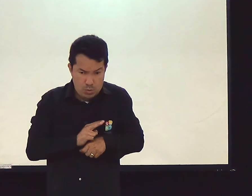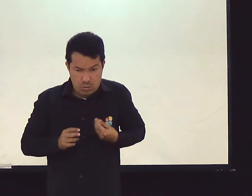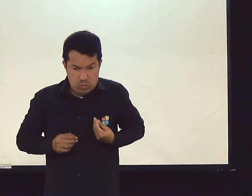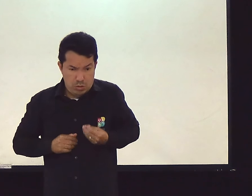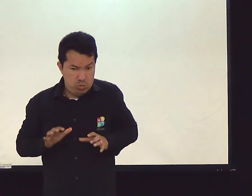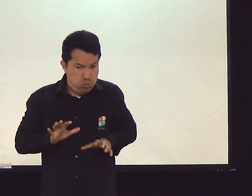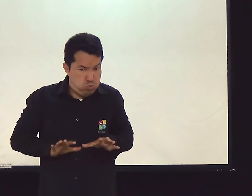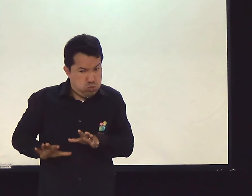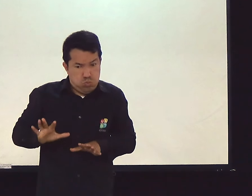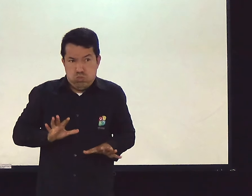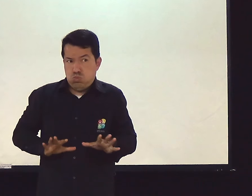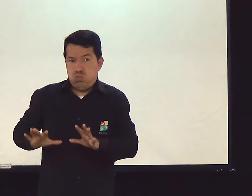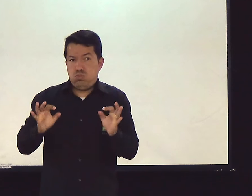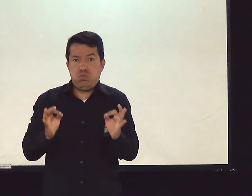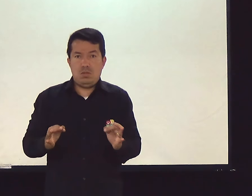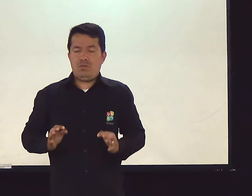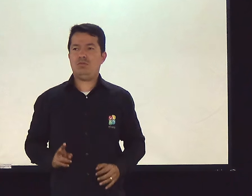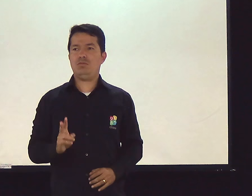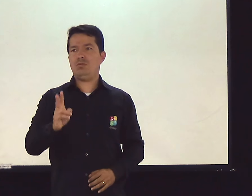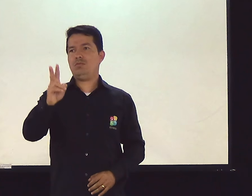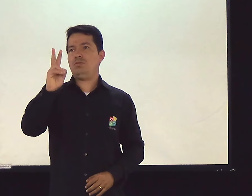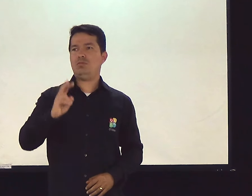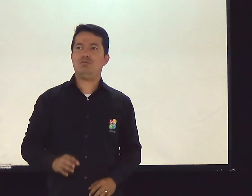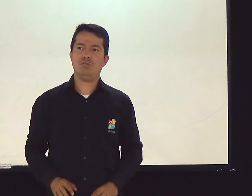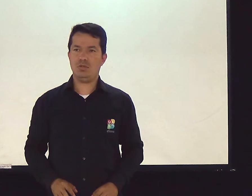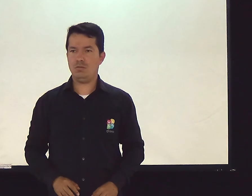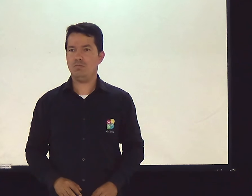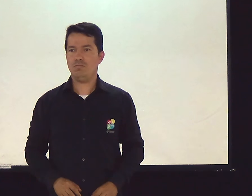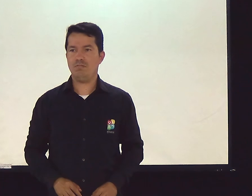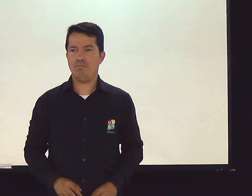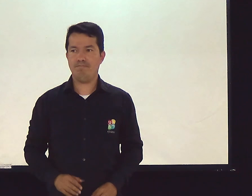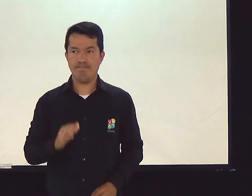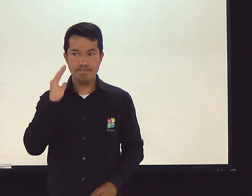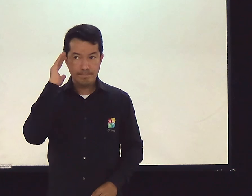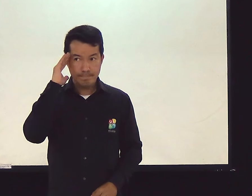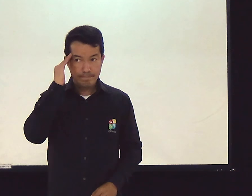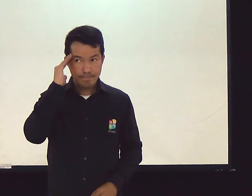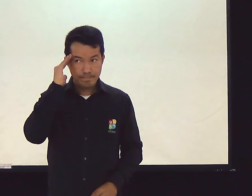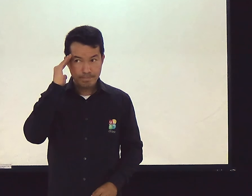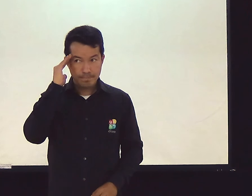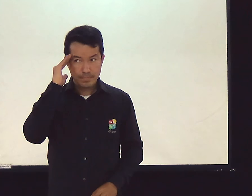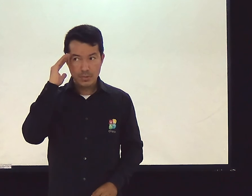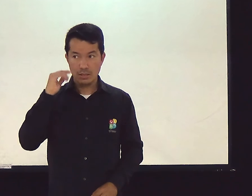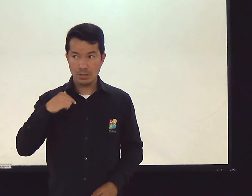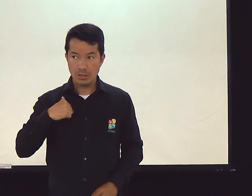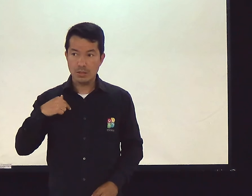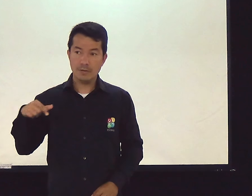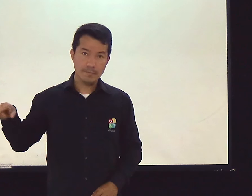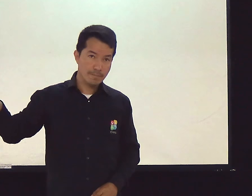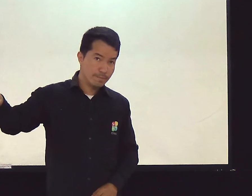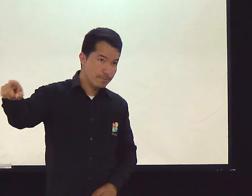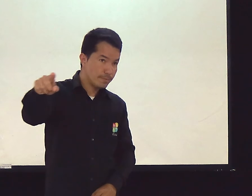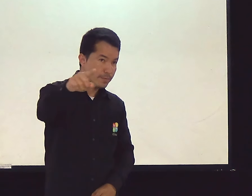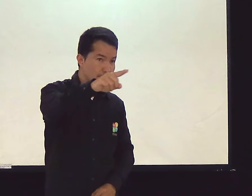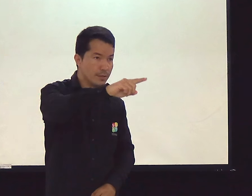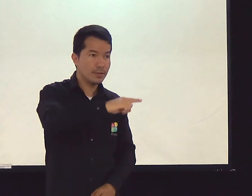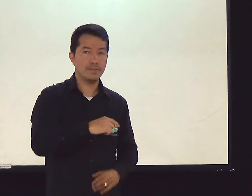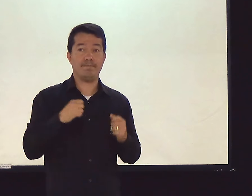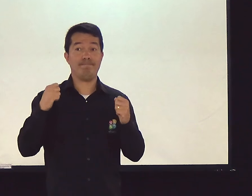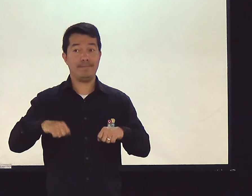preparado para que, quando acontecer uma das suas coisas, você não se assuste. Não seja tomada de surpresa. Entende? Eu